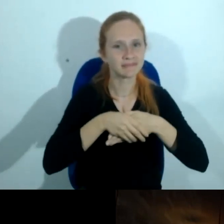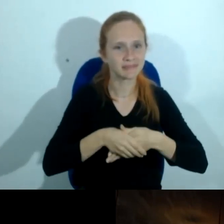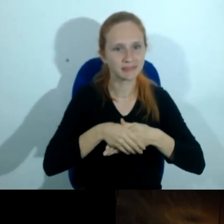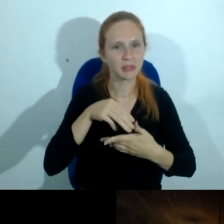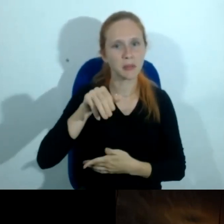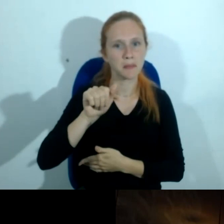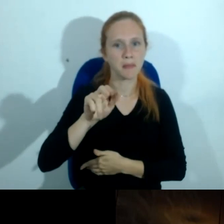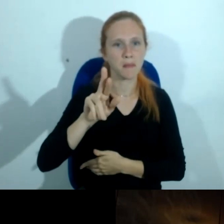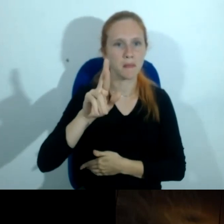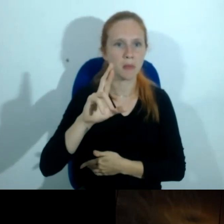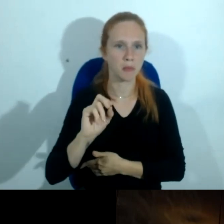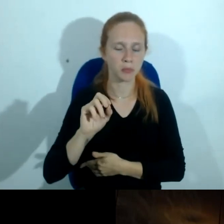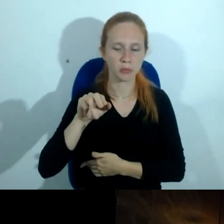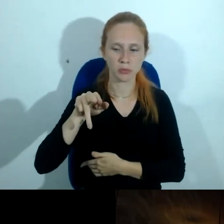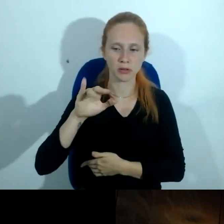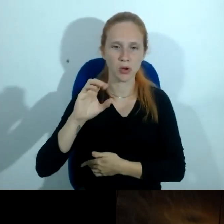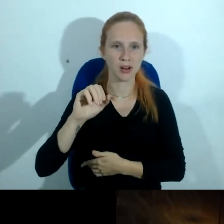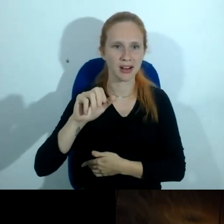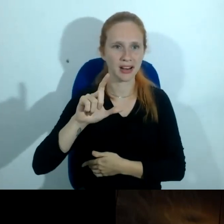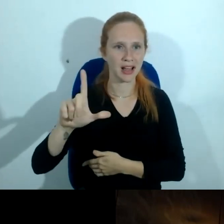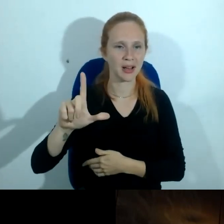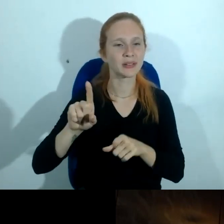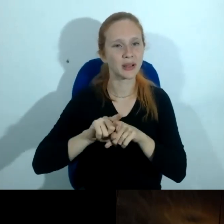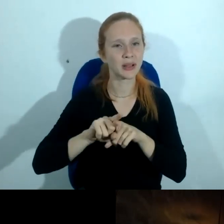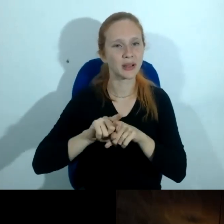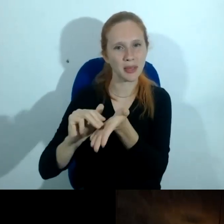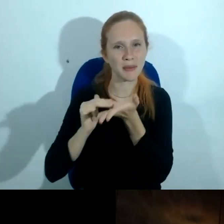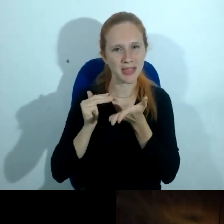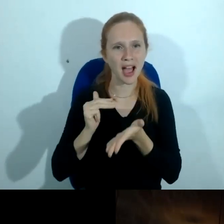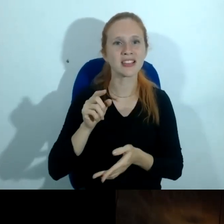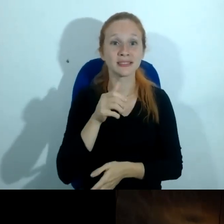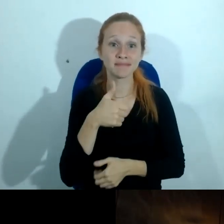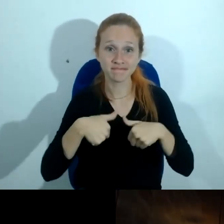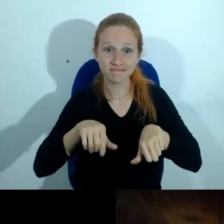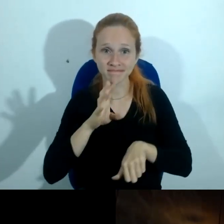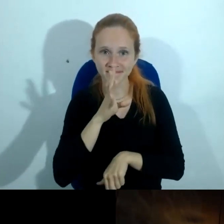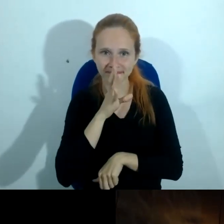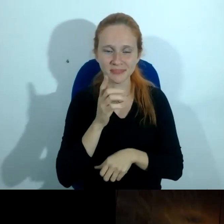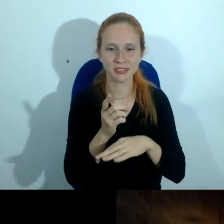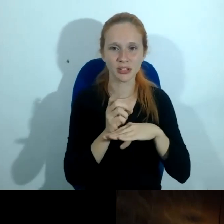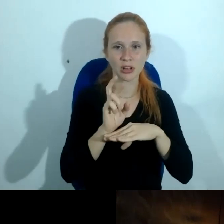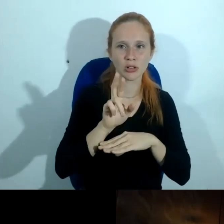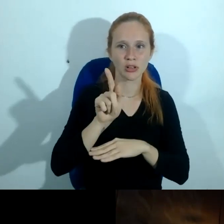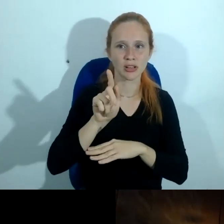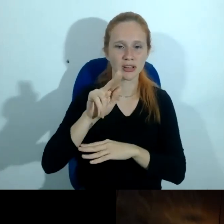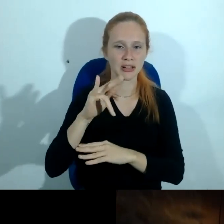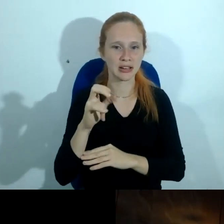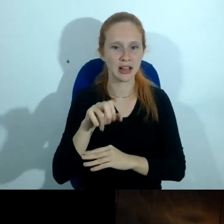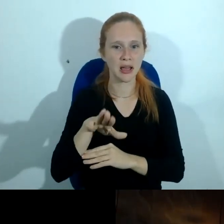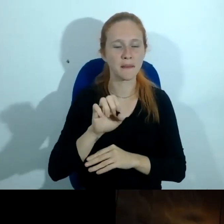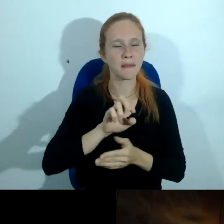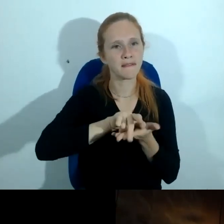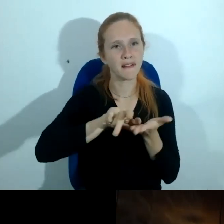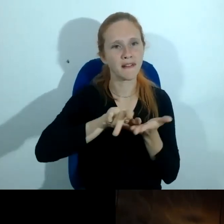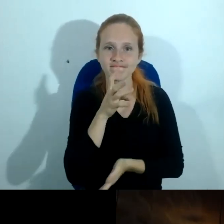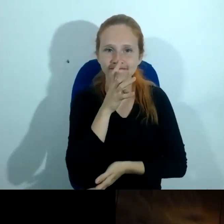Nicolau que mandou aqui uma mensagem para a gente grande colega que está nos assistindo e também doutor Guilherme Pedrosa entre outros então mais